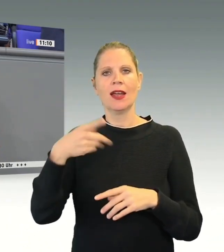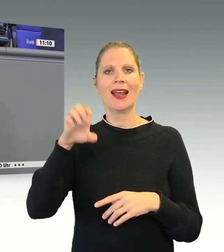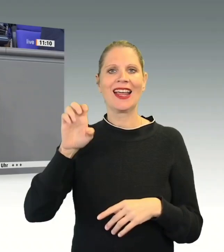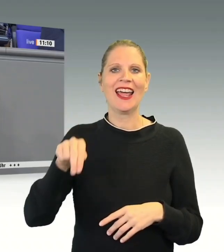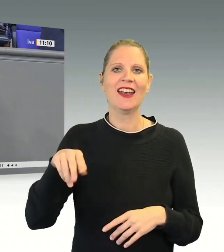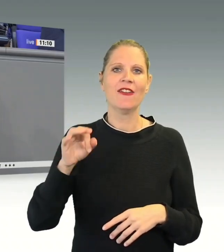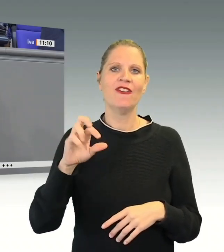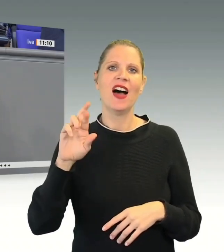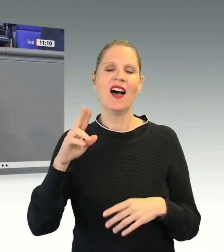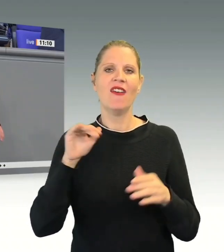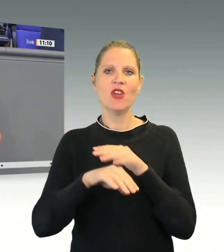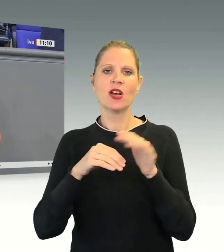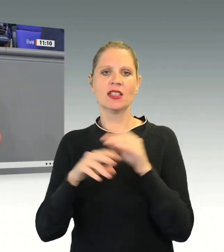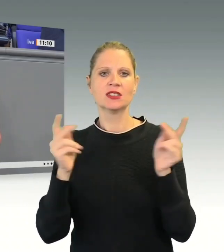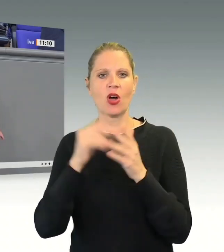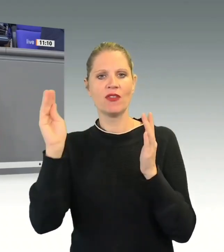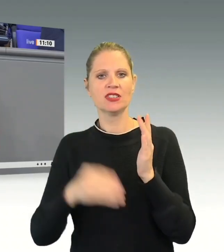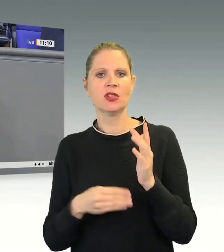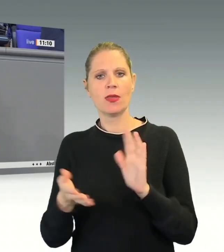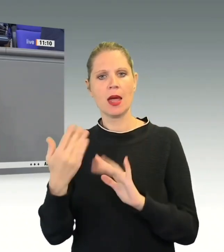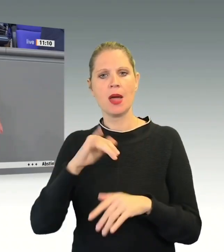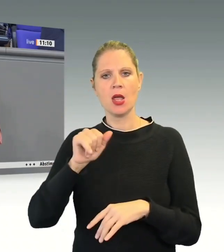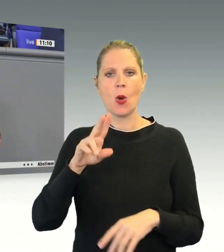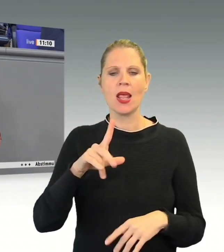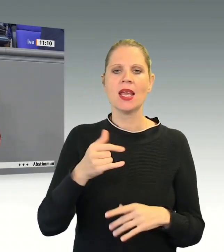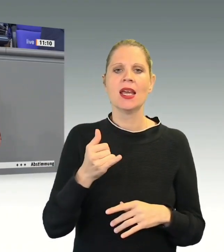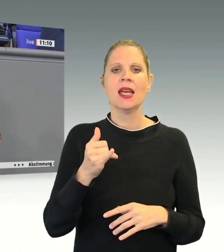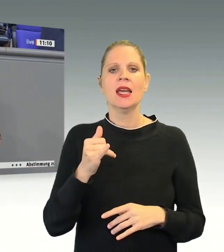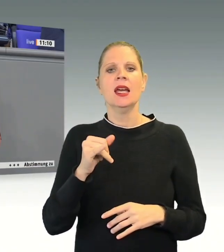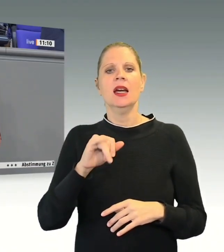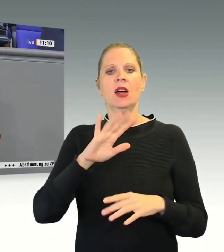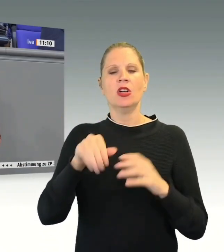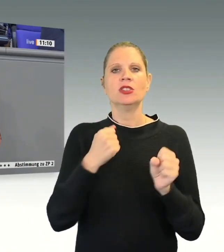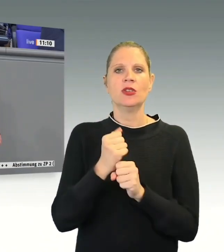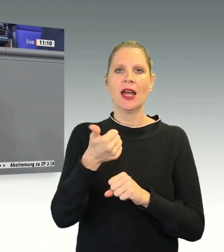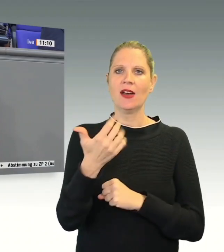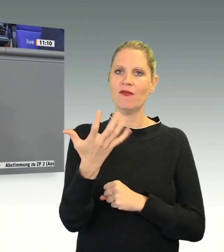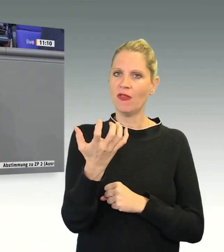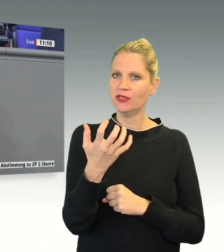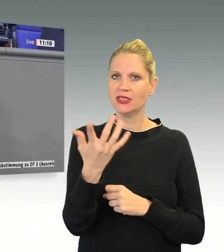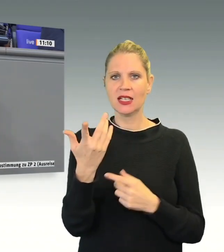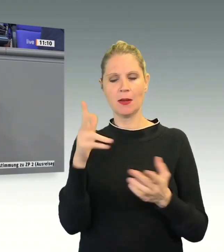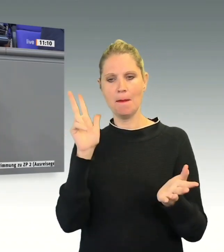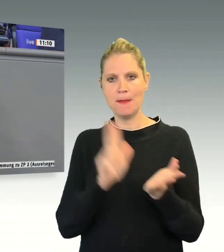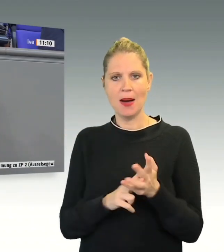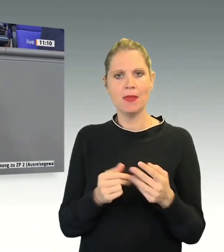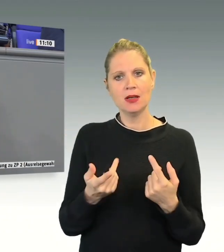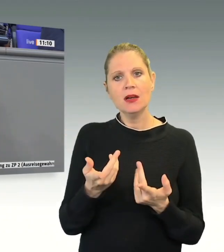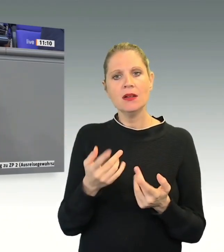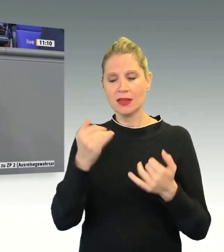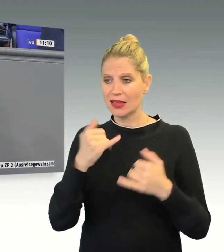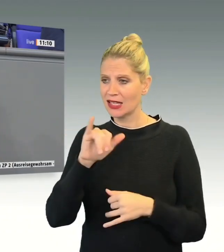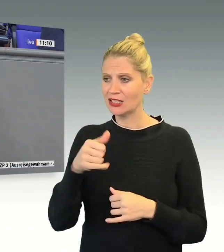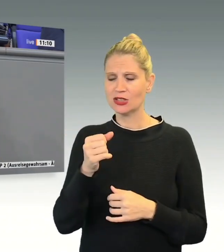Flüchtlingskonvention vom Juli 1951 waren auch wesentliche Schlussfolgerungen aus den Gräuetaten des NS-Regimes und den Verheerungen des Zweiten